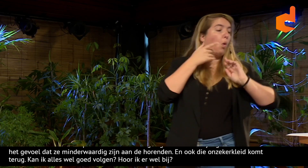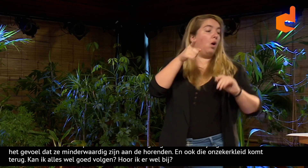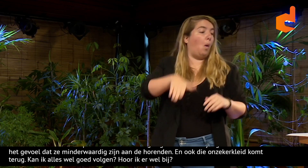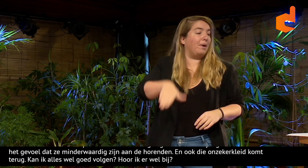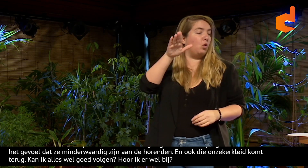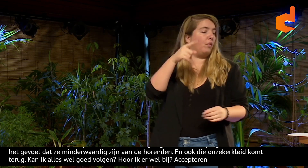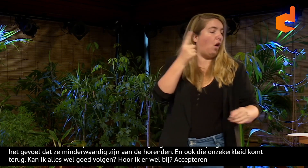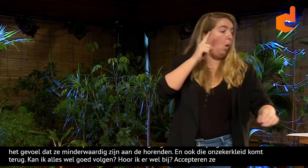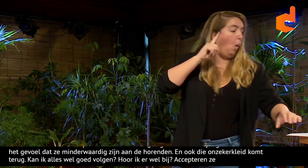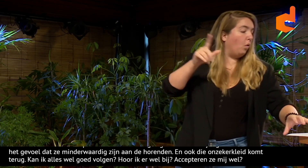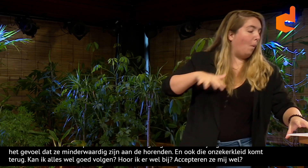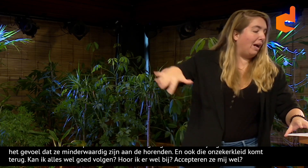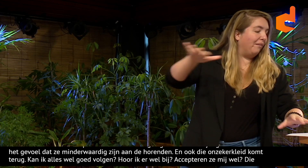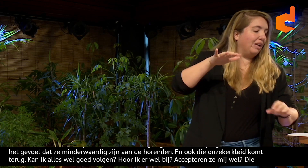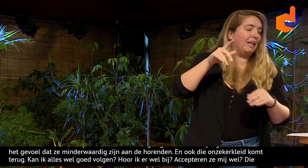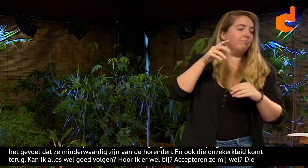Die onzekerheid.